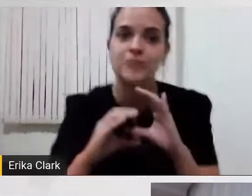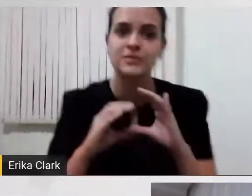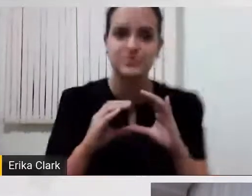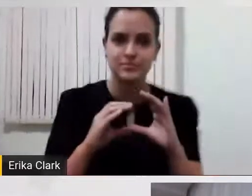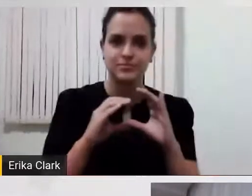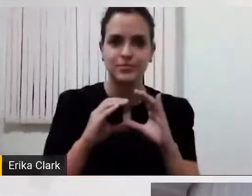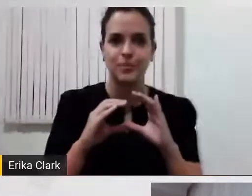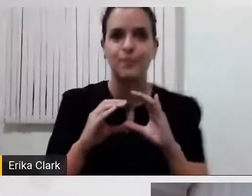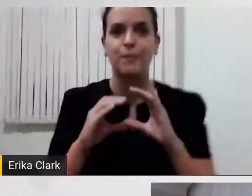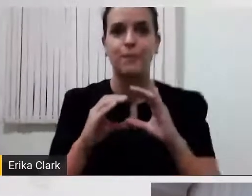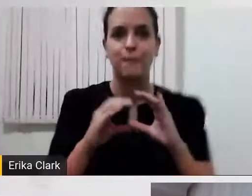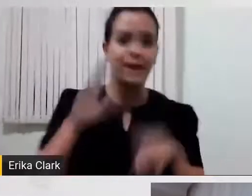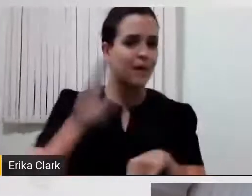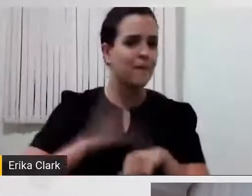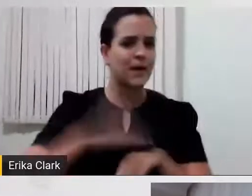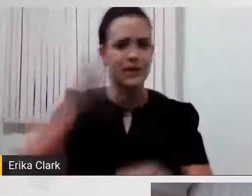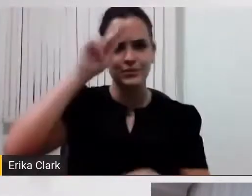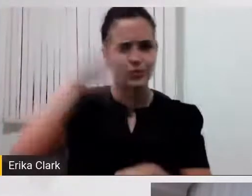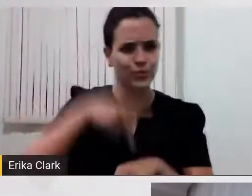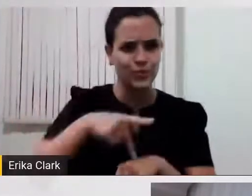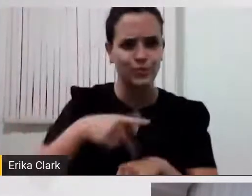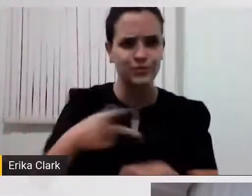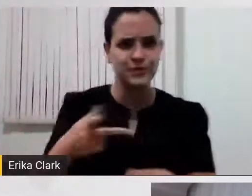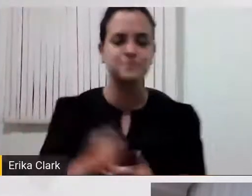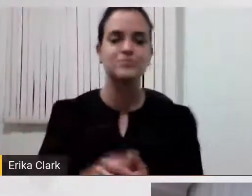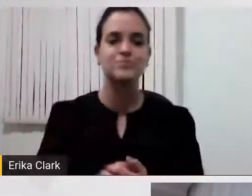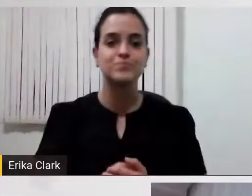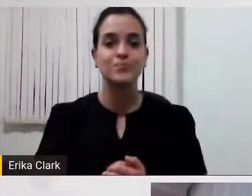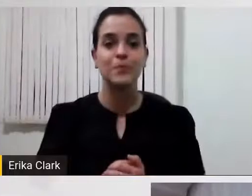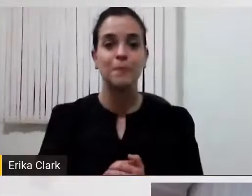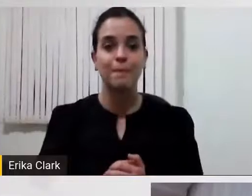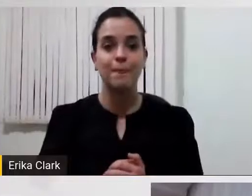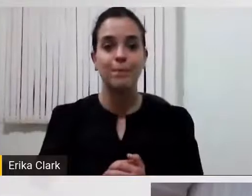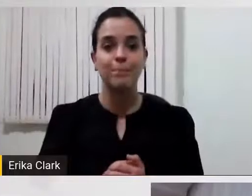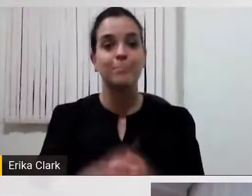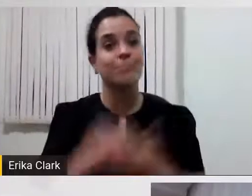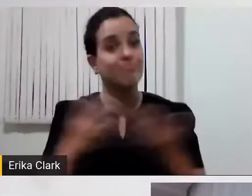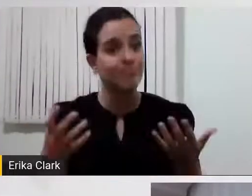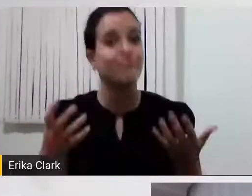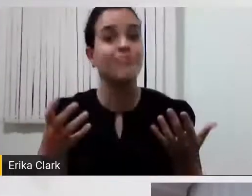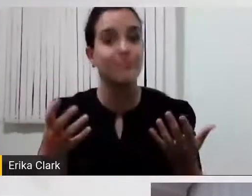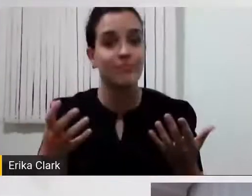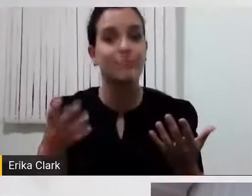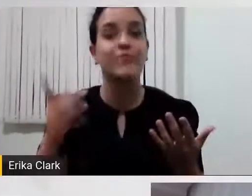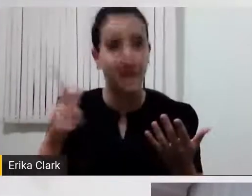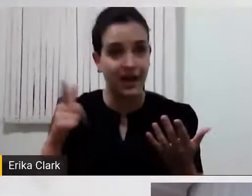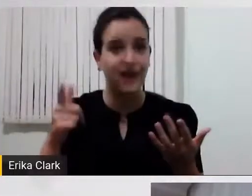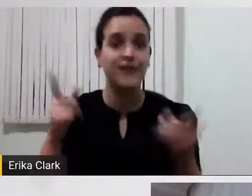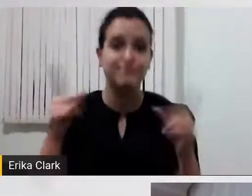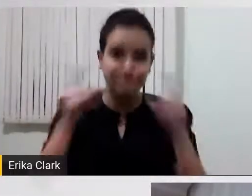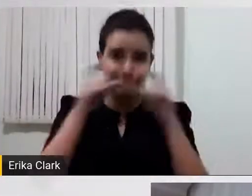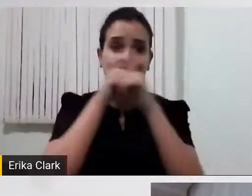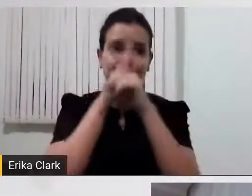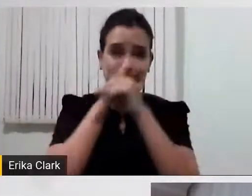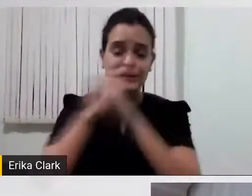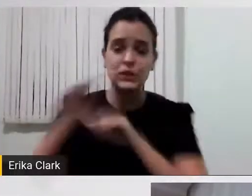autonomia. Todas as idades, não é, Rita? Desde a infância até lá o idoso.